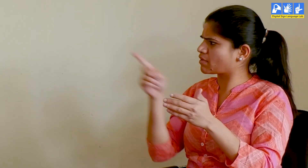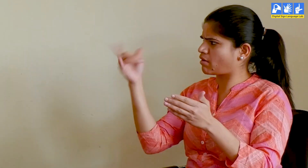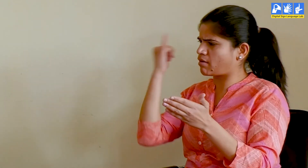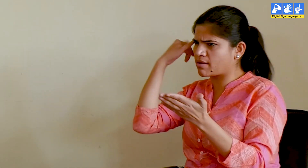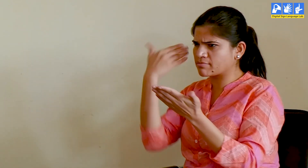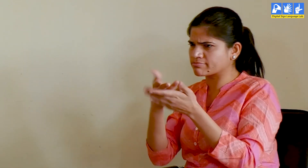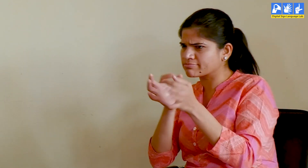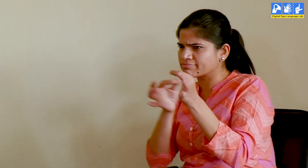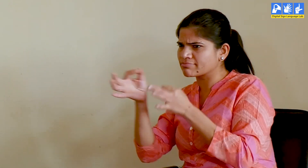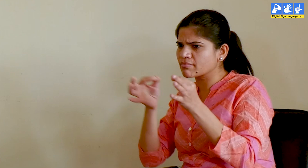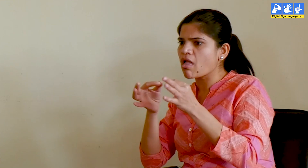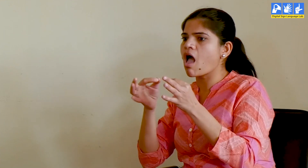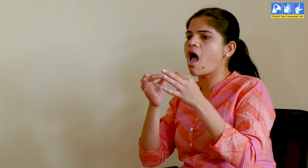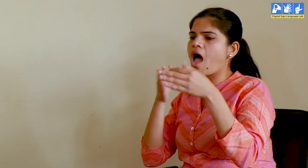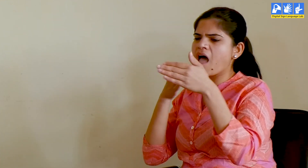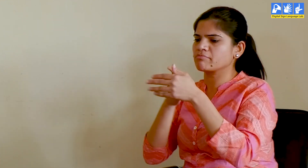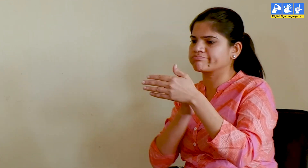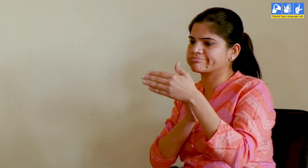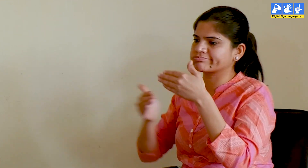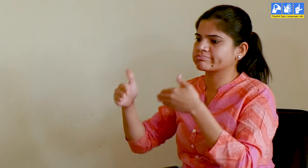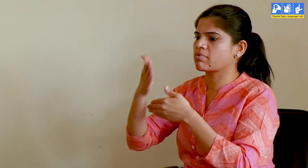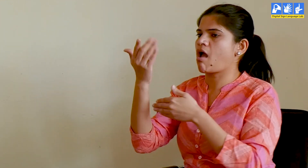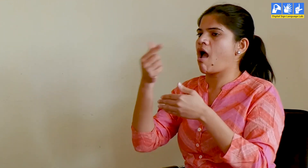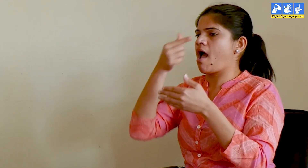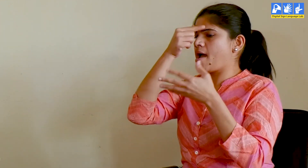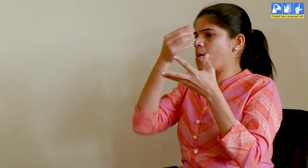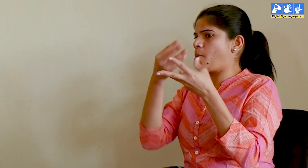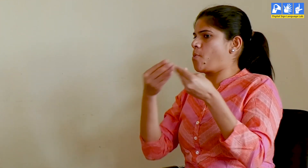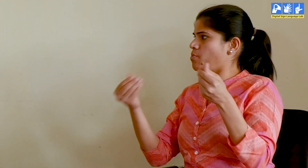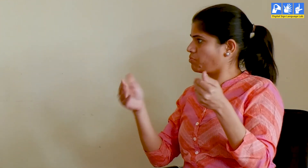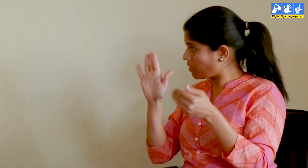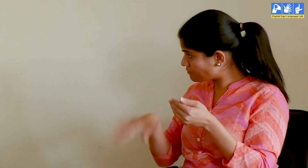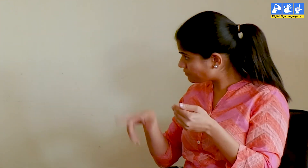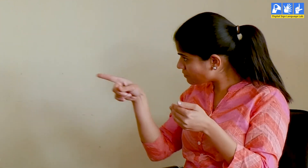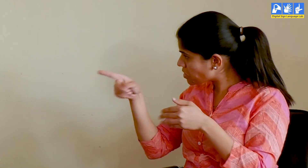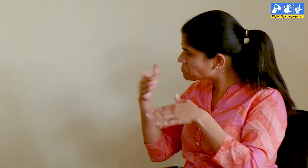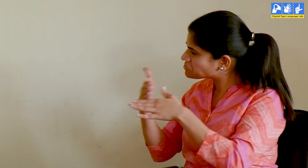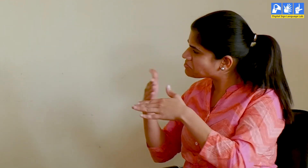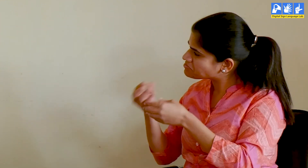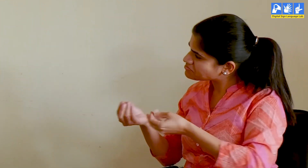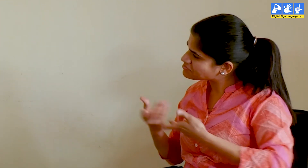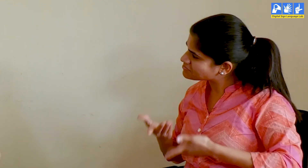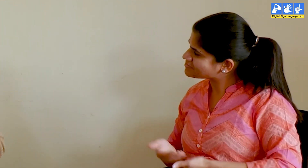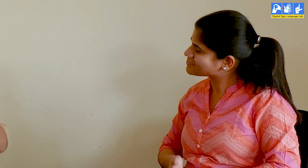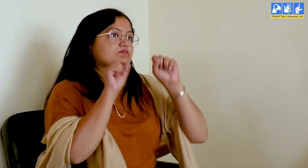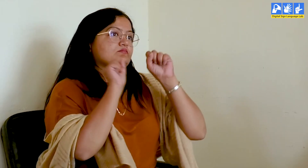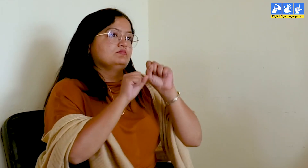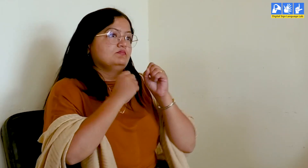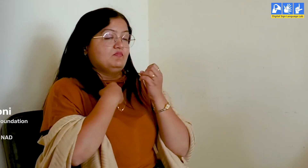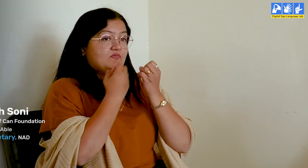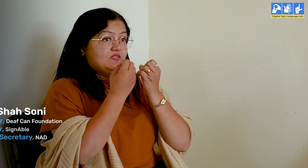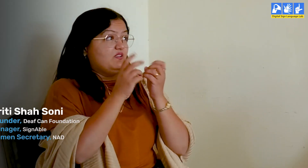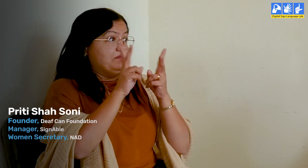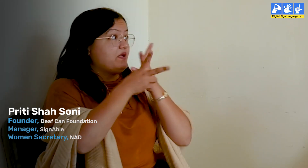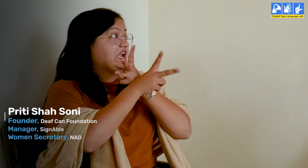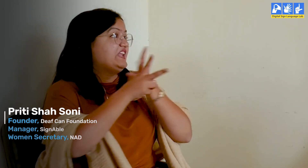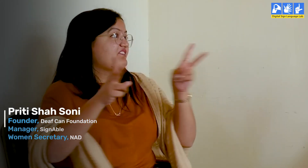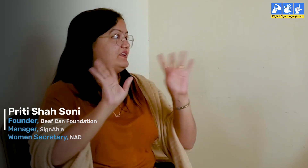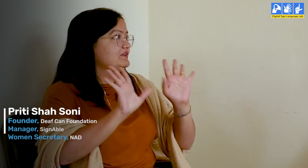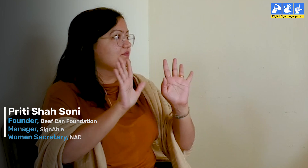हैं तो क्या उनकी इस मस्याओं का निप्टारा हुआ इस पर कुछ साजा करेंगे हाँ, सबके